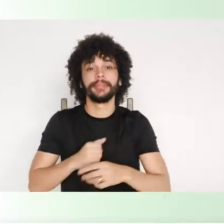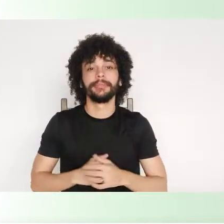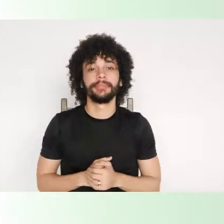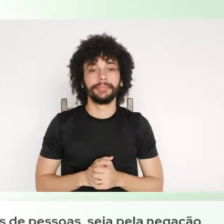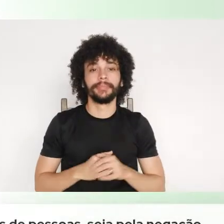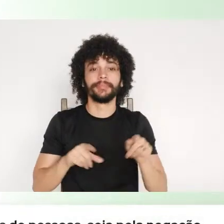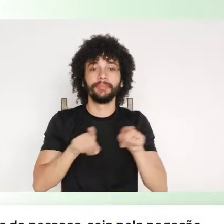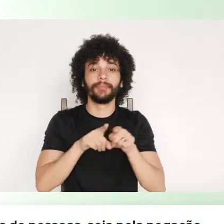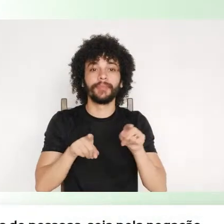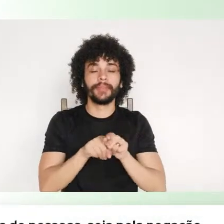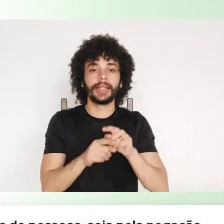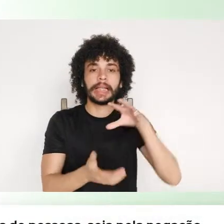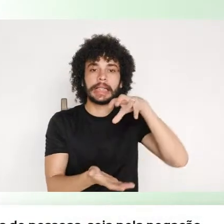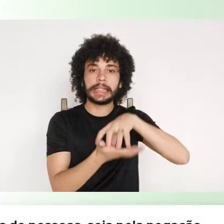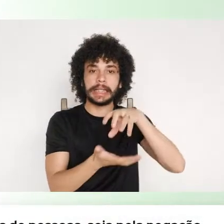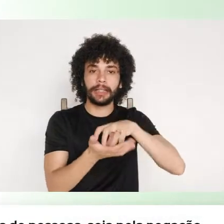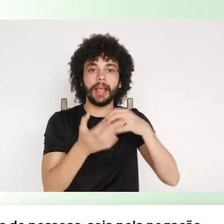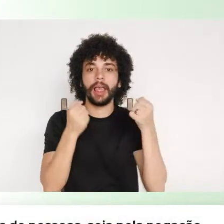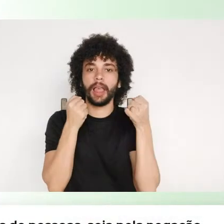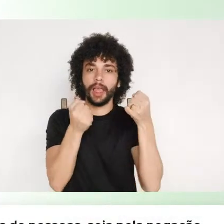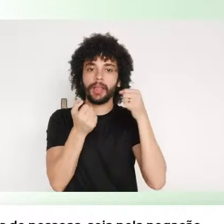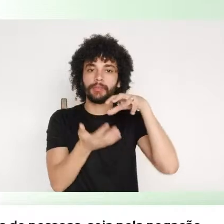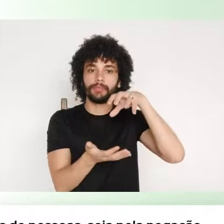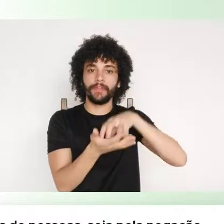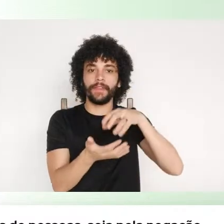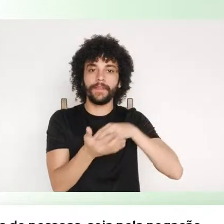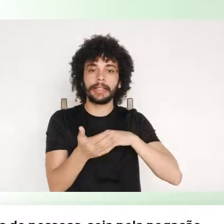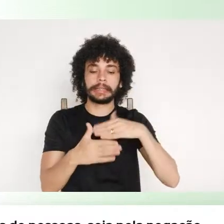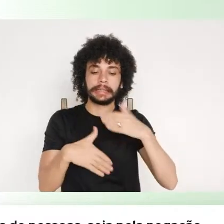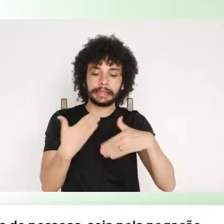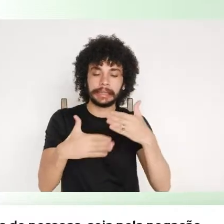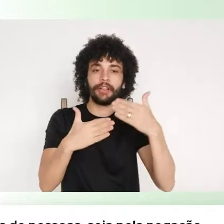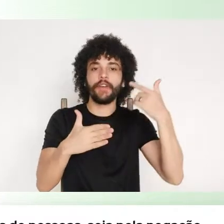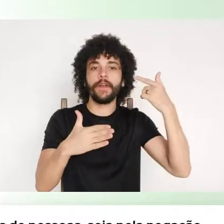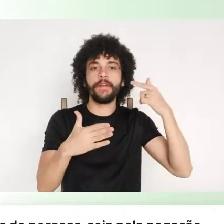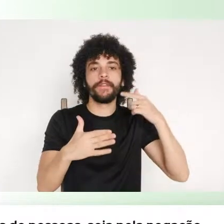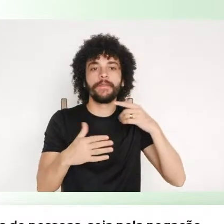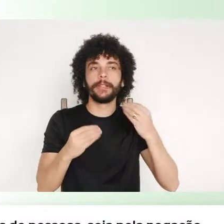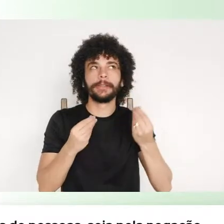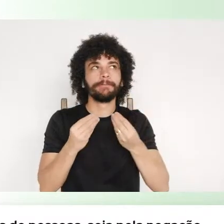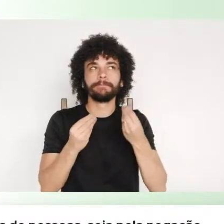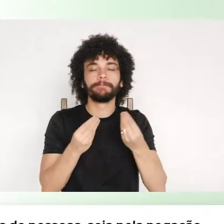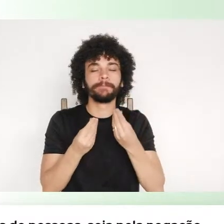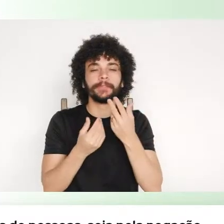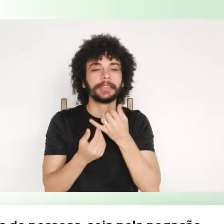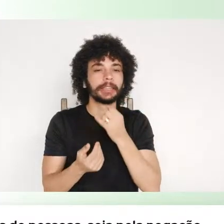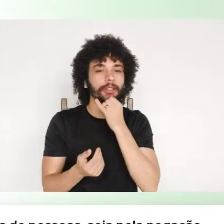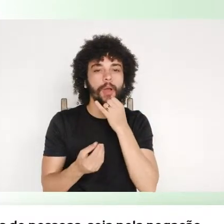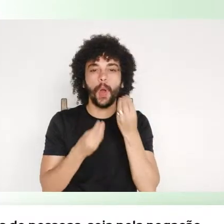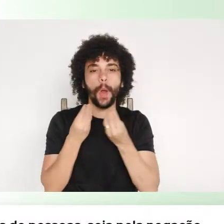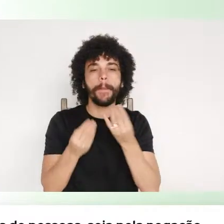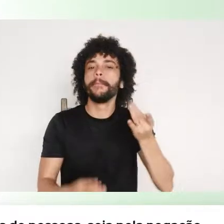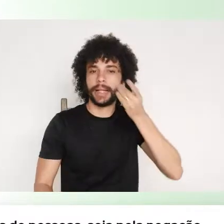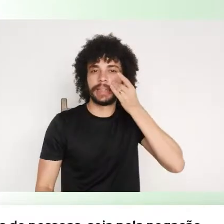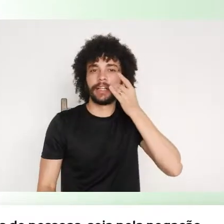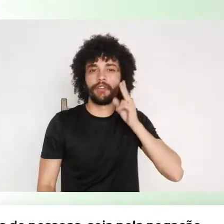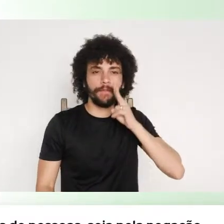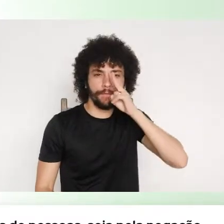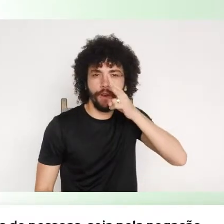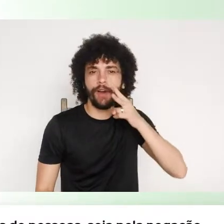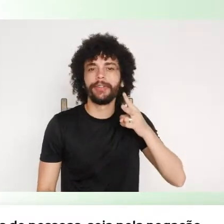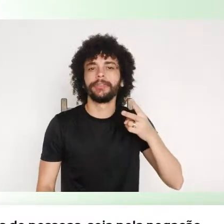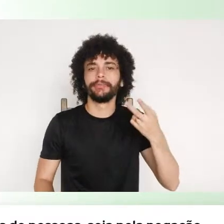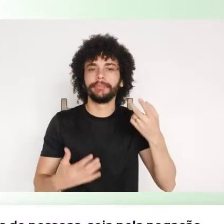a centralidade do poder vai cada vez mais estar, digamos assim, presente em